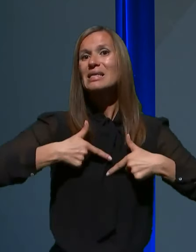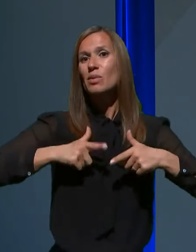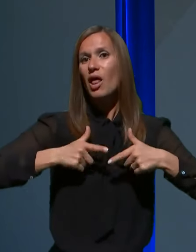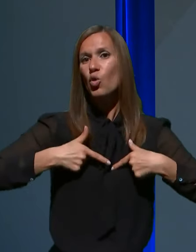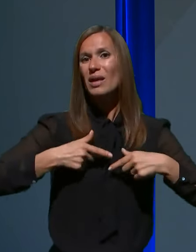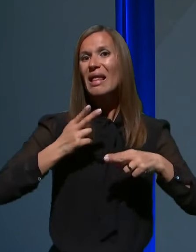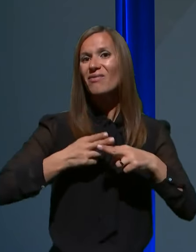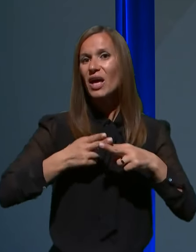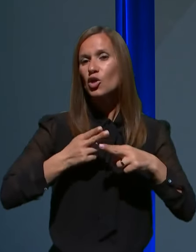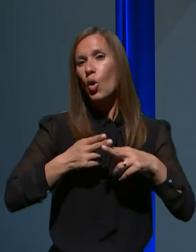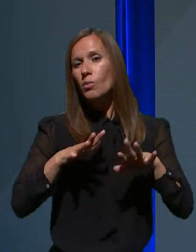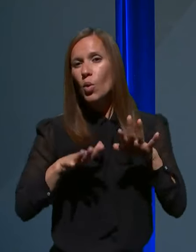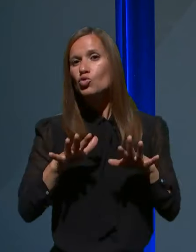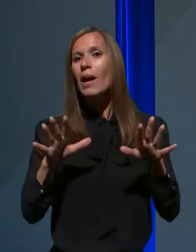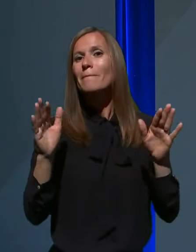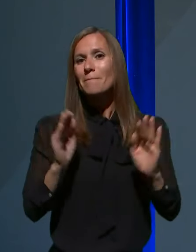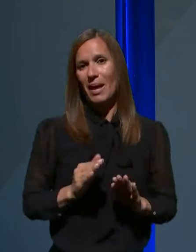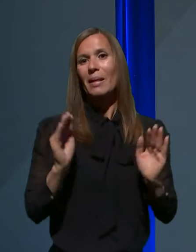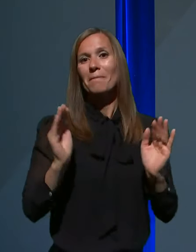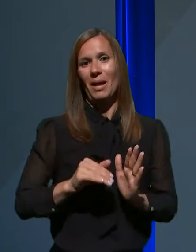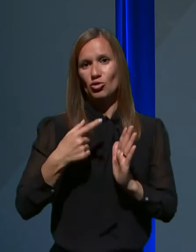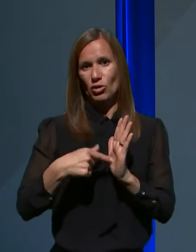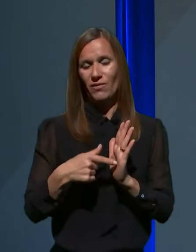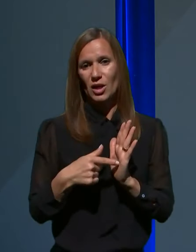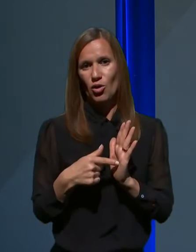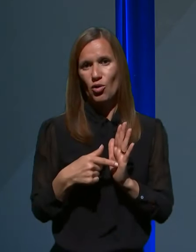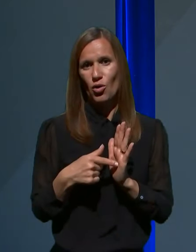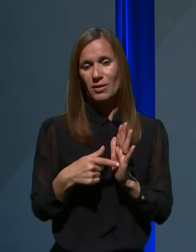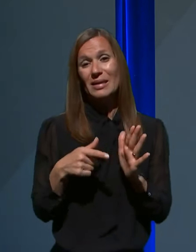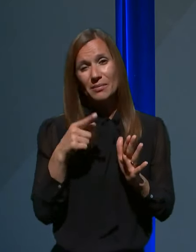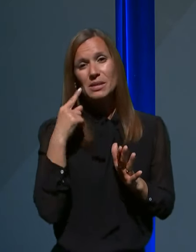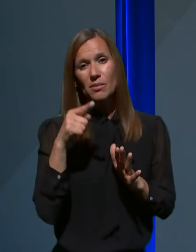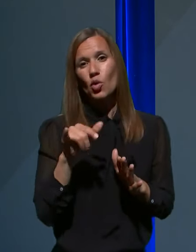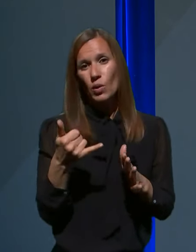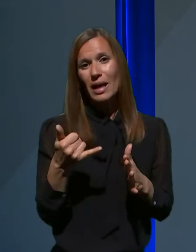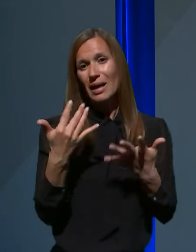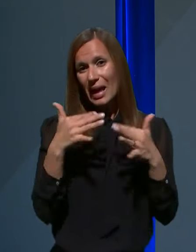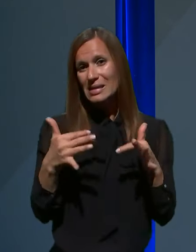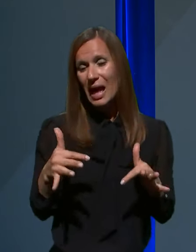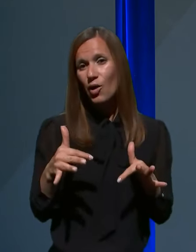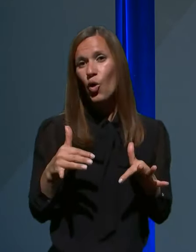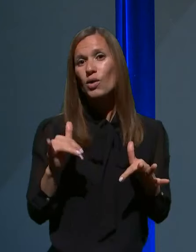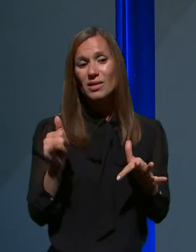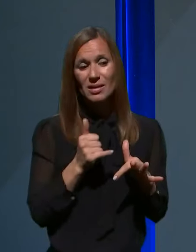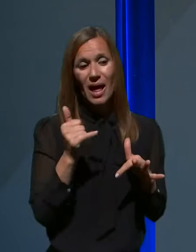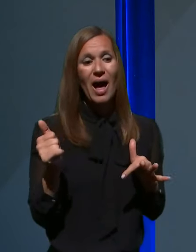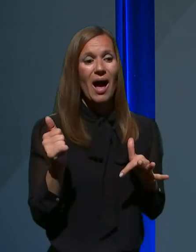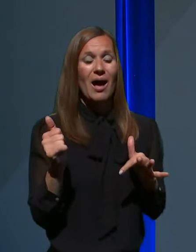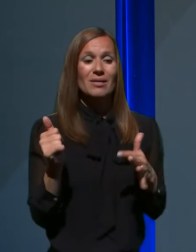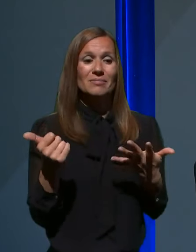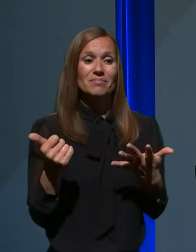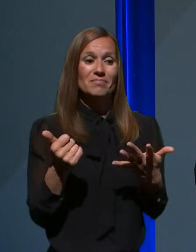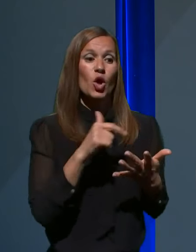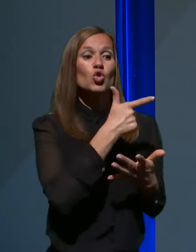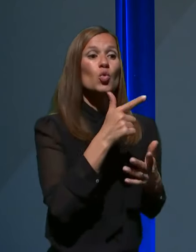manj, manj še število. In to je nekje razlaga, da se je to število nekako preveslo verjetno v